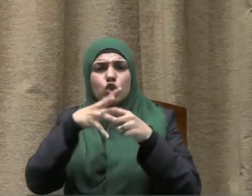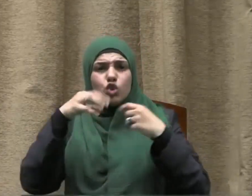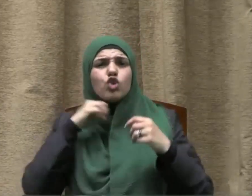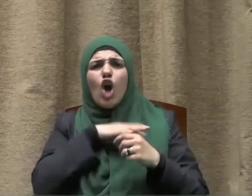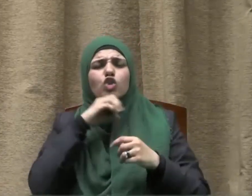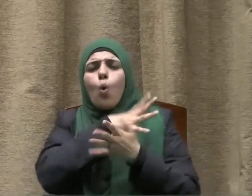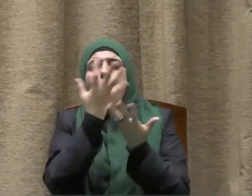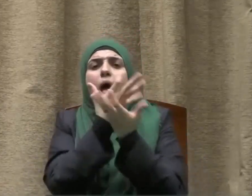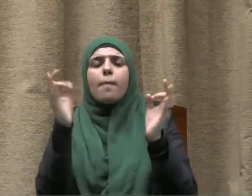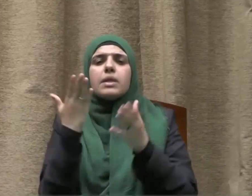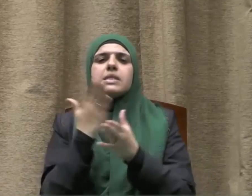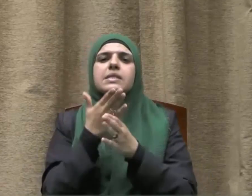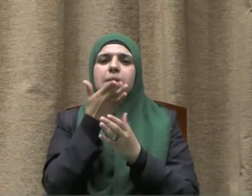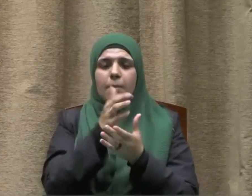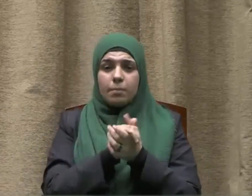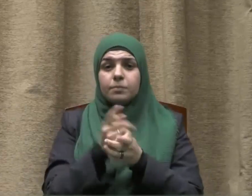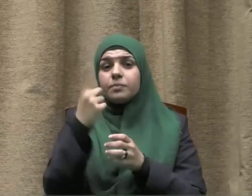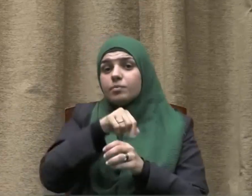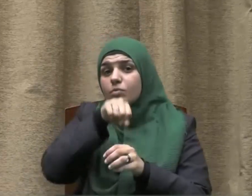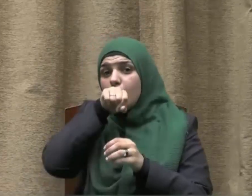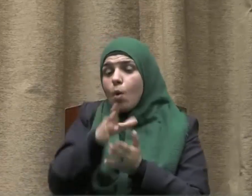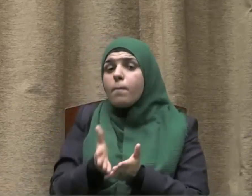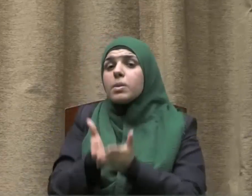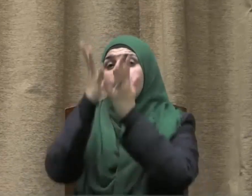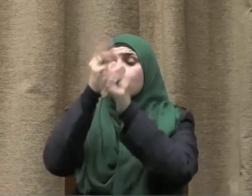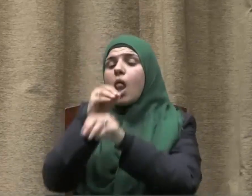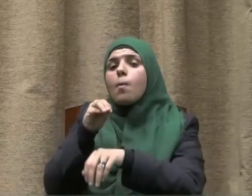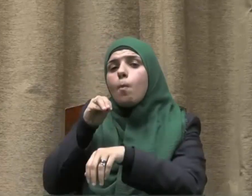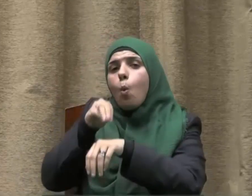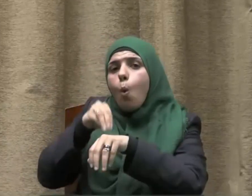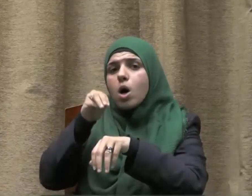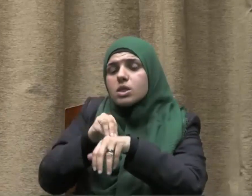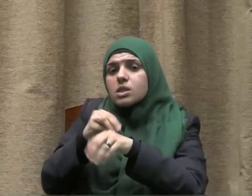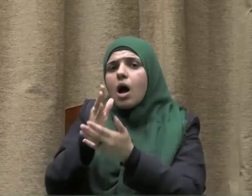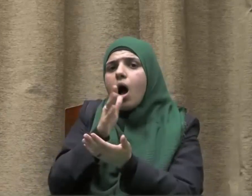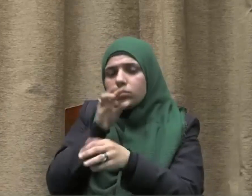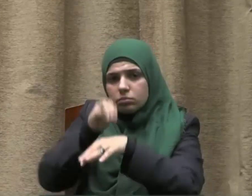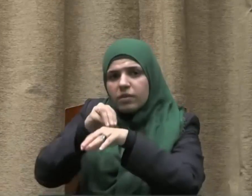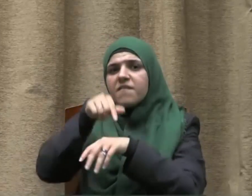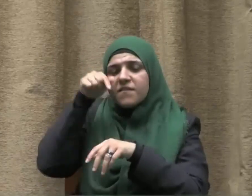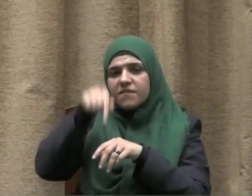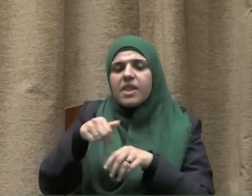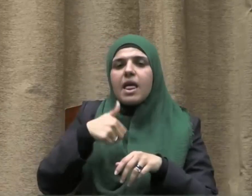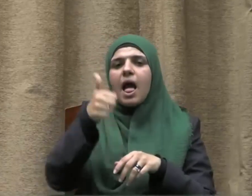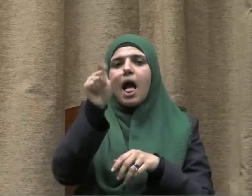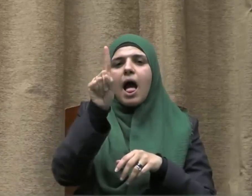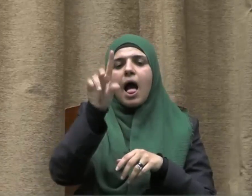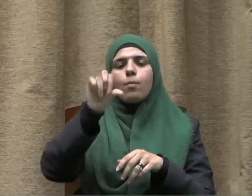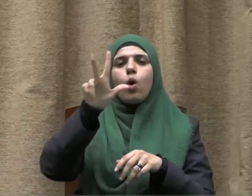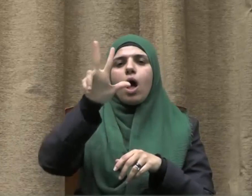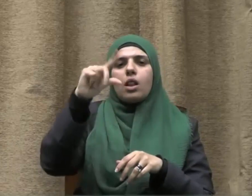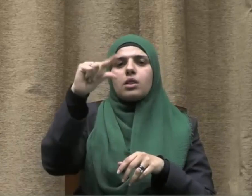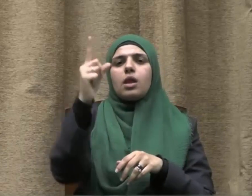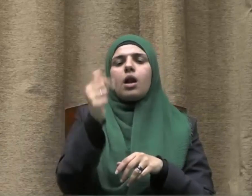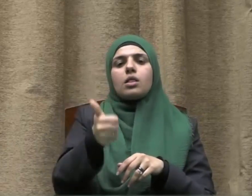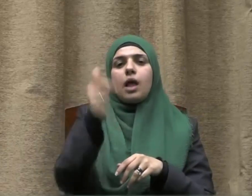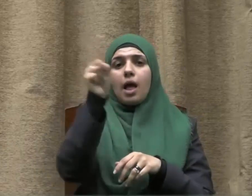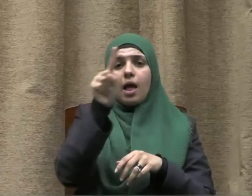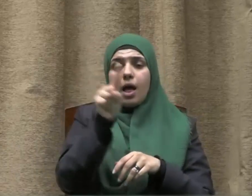شر كما ورد في وصية النبي صلى الله عليه وسلم لأبي الدرداء رضي الله عنه